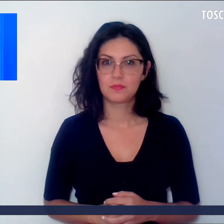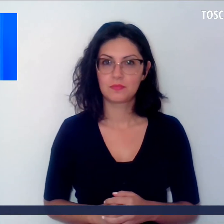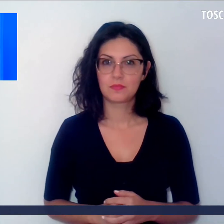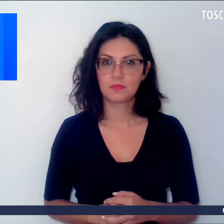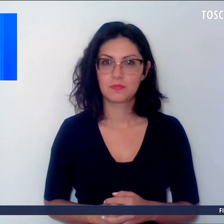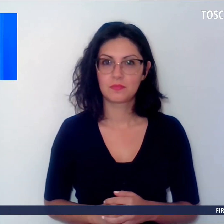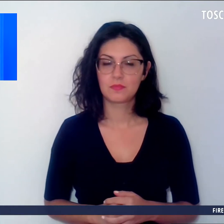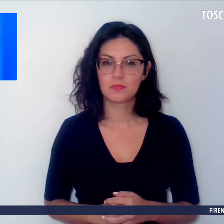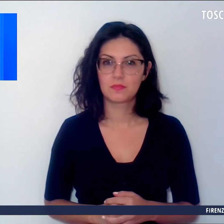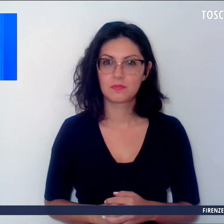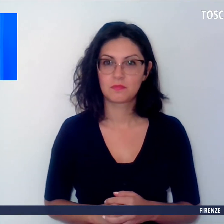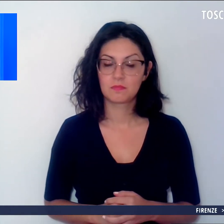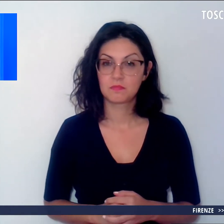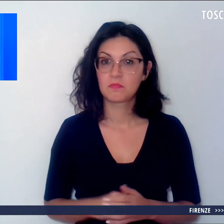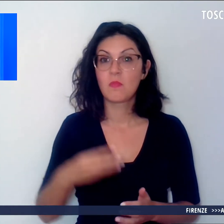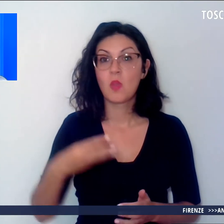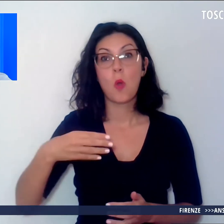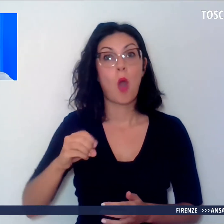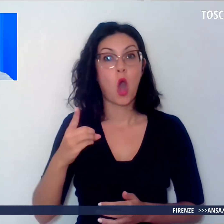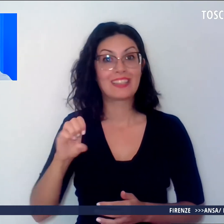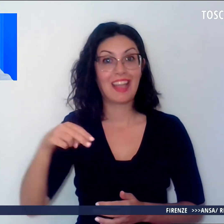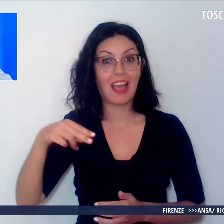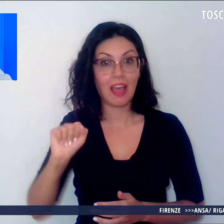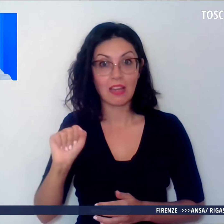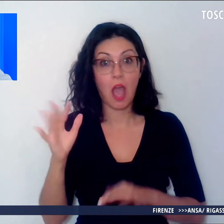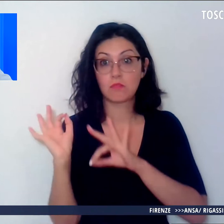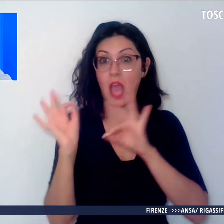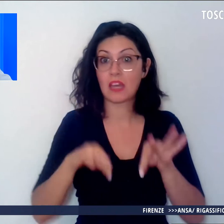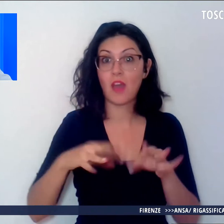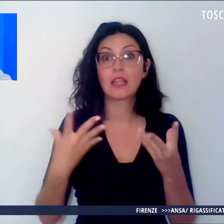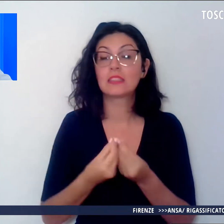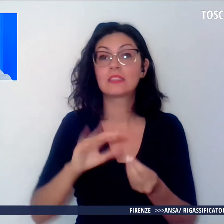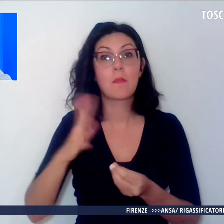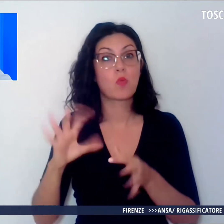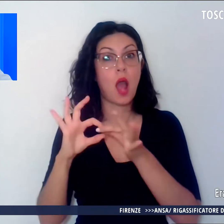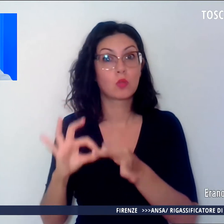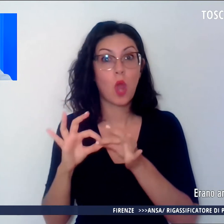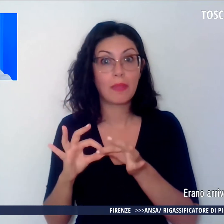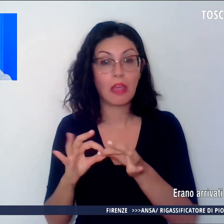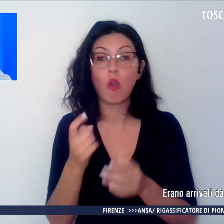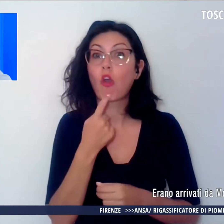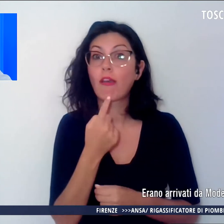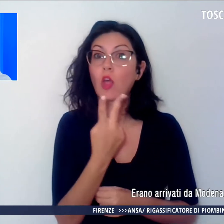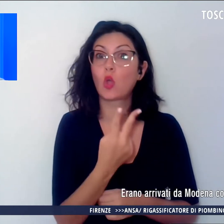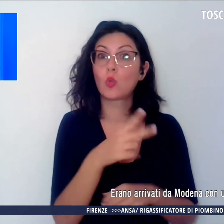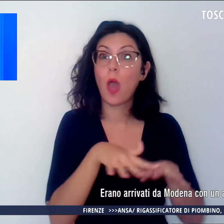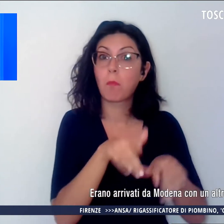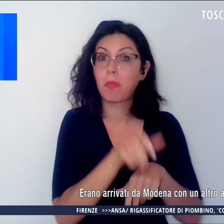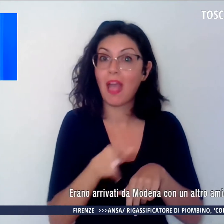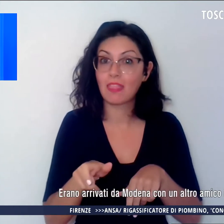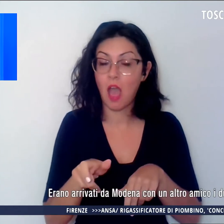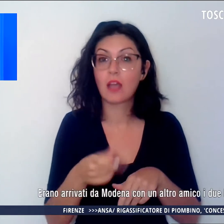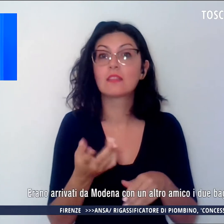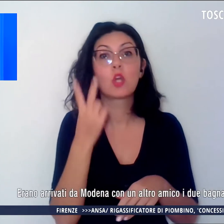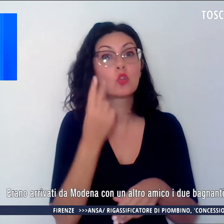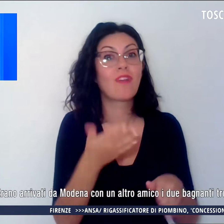Erano arrivati da Modena con un altro amico, i due bagnanti trovati morti in mare a Lido di Camaiore, ieri